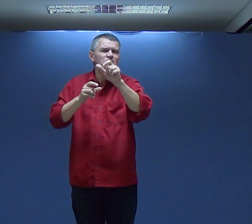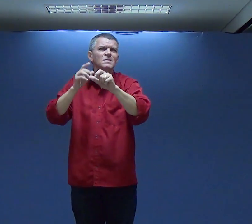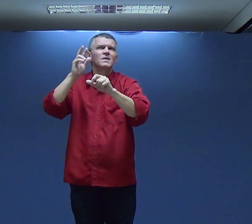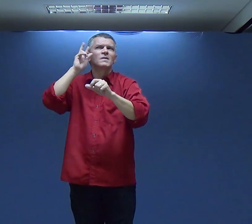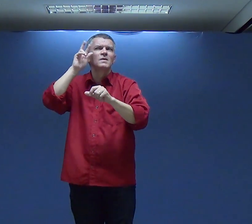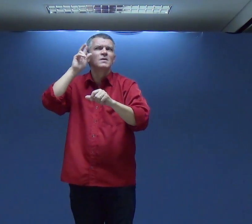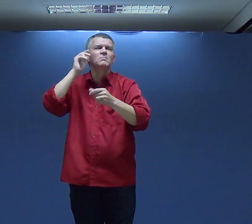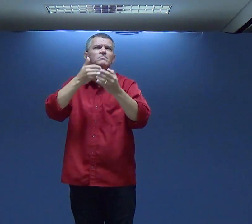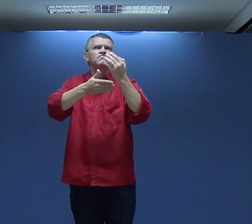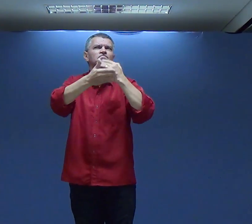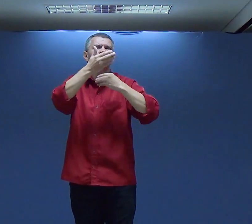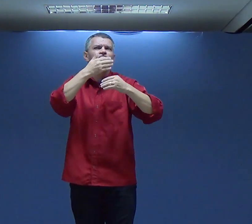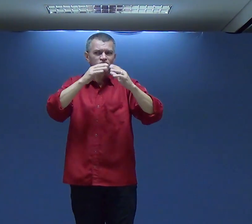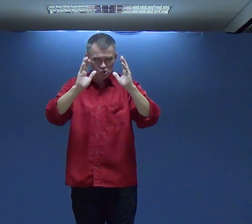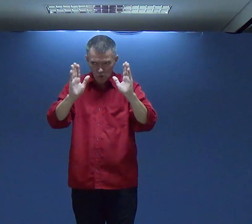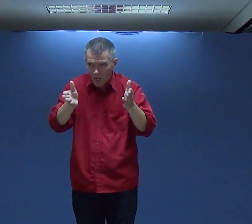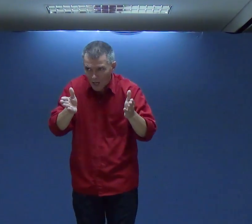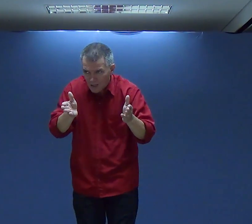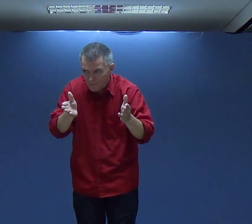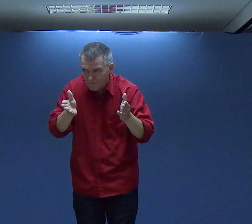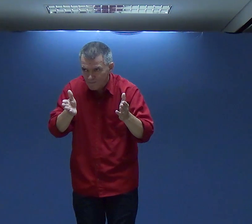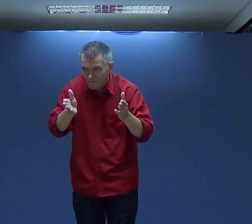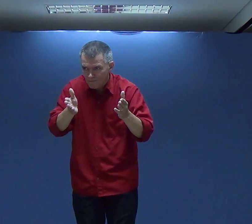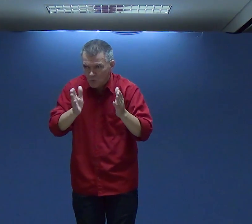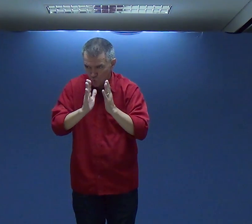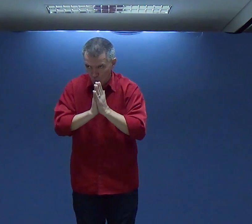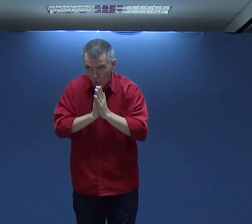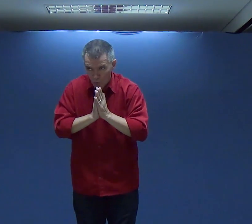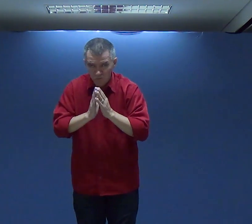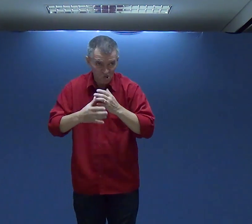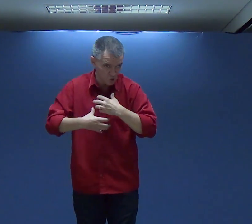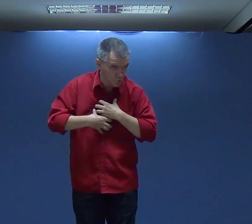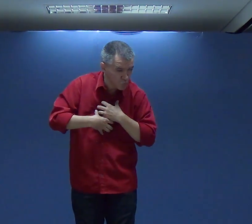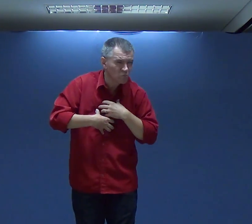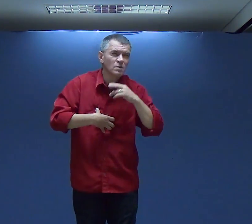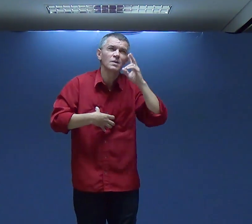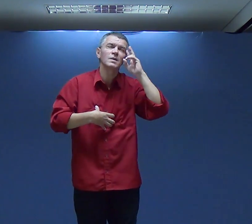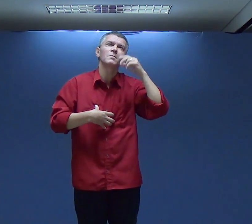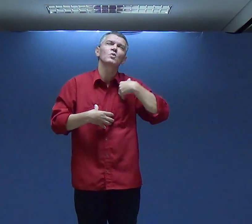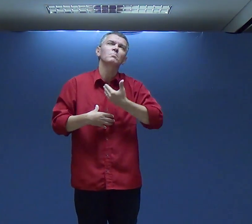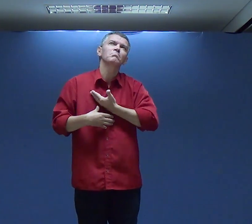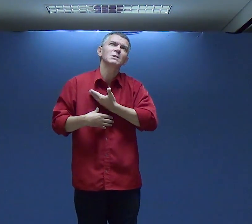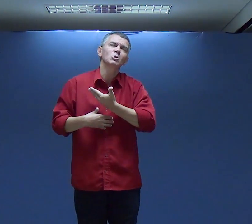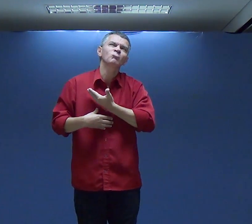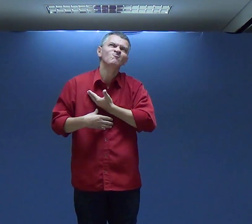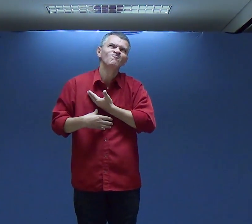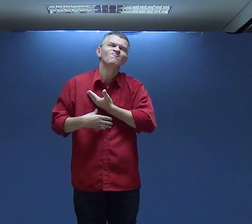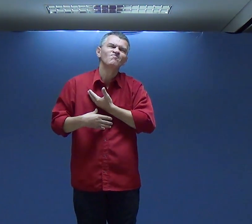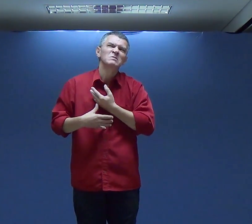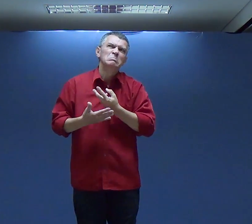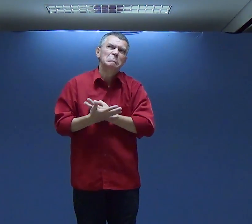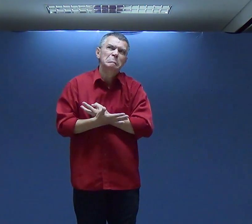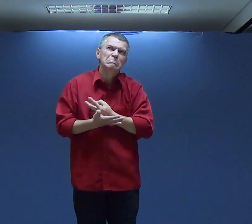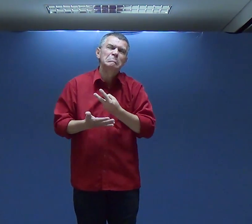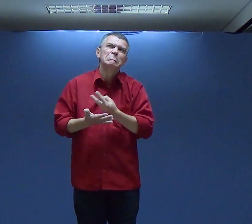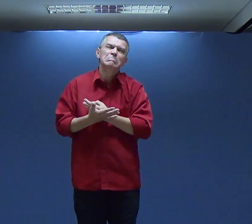Quem É A Pessoa Que Você Precisa Liberar Perdão E Perdoar Percebeu Lembrou De Um